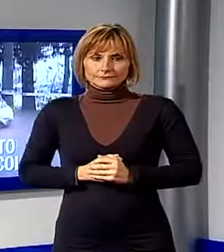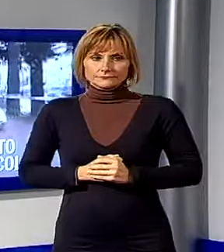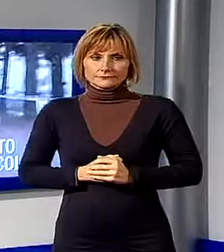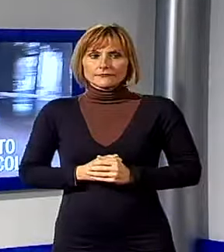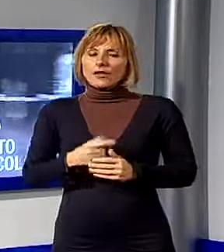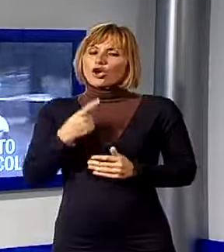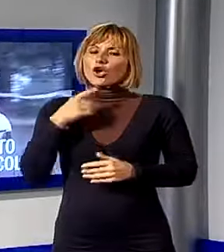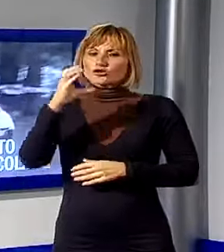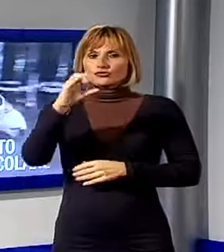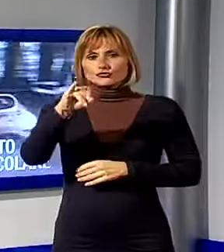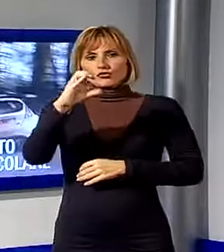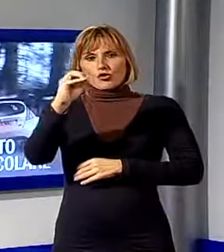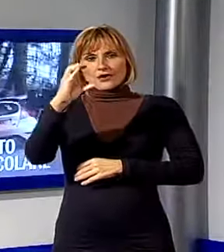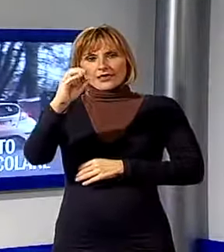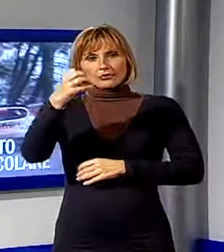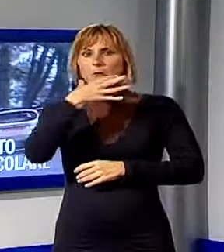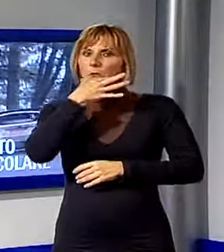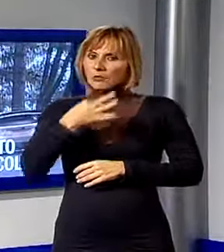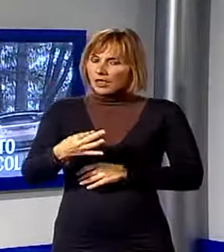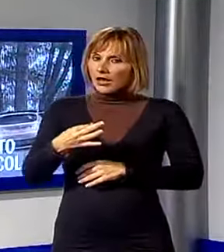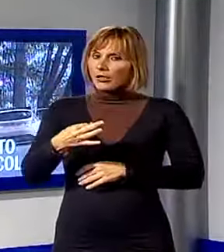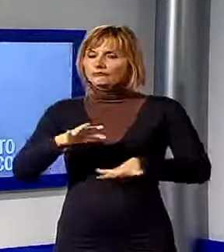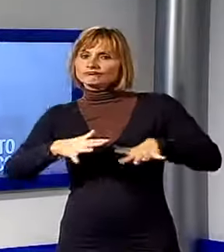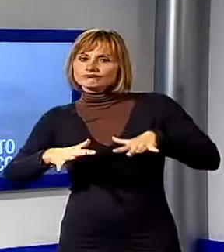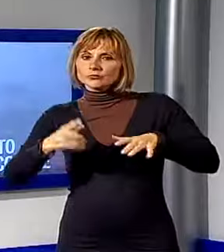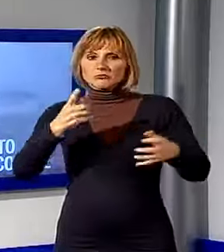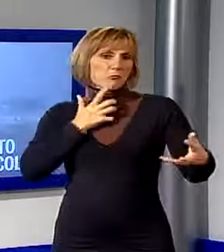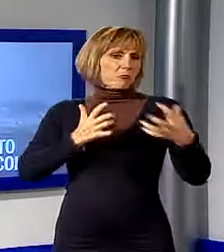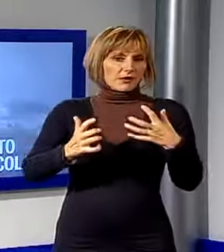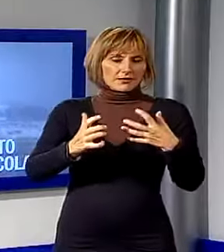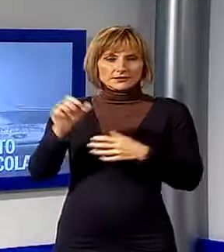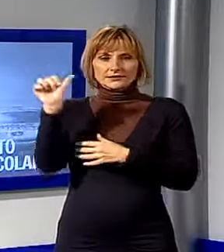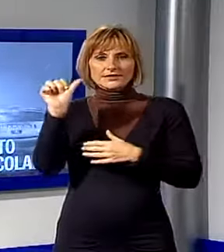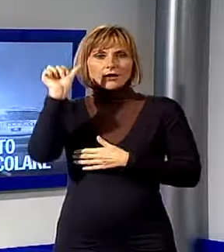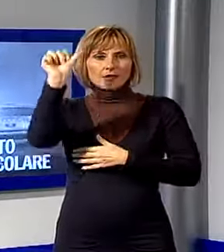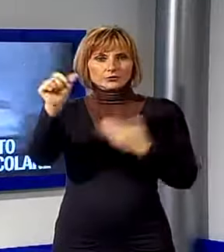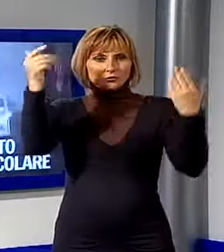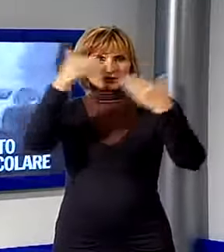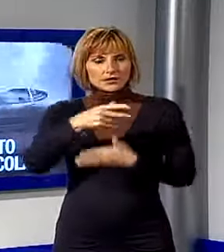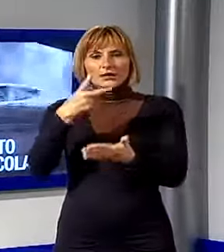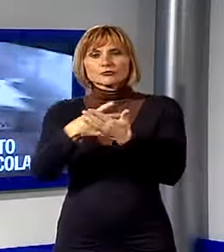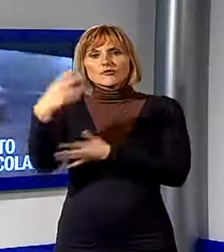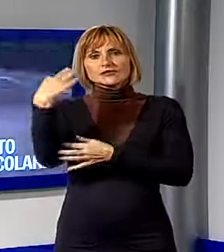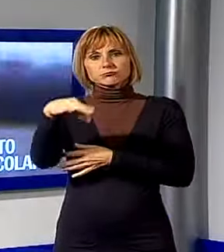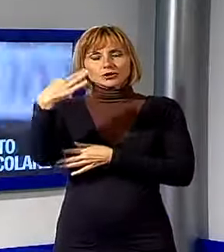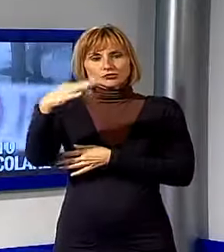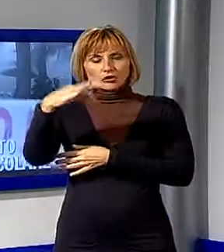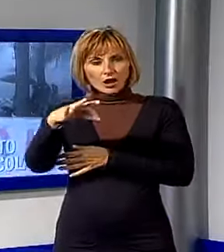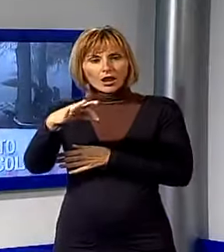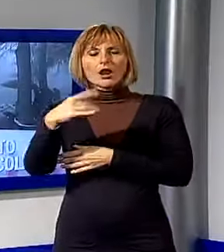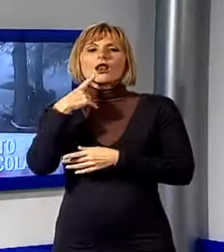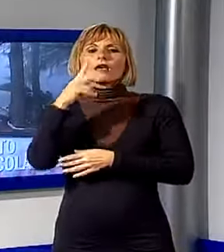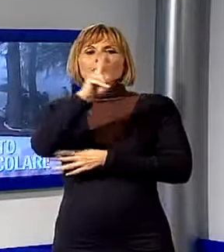Gran bel ciocchetto, incerto e spettacolare. Scatta sabato sera con la prova speciale dedicata a Perissinot,